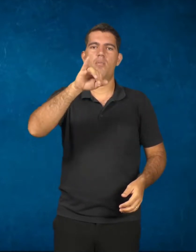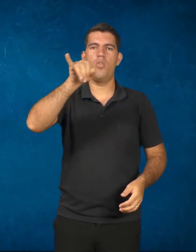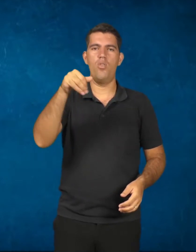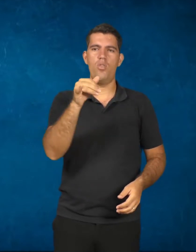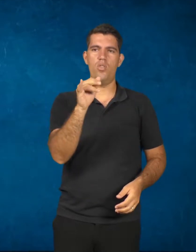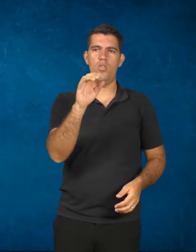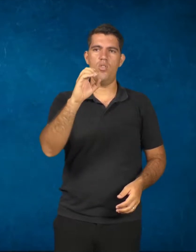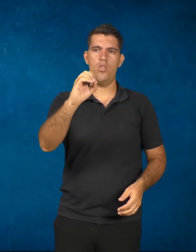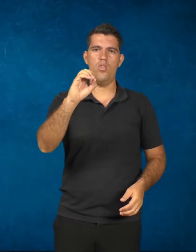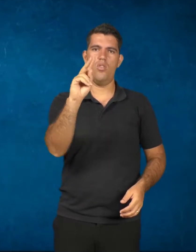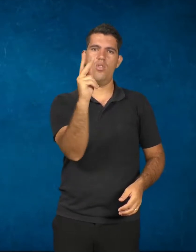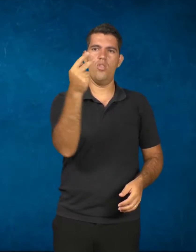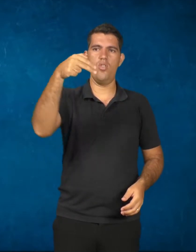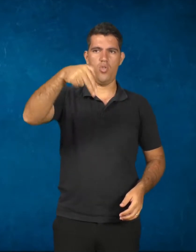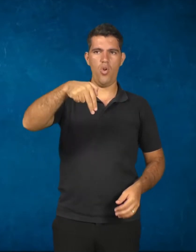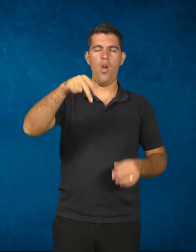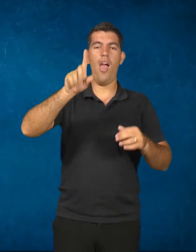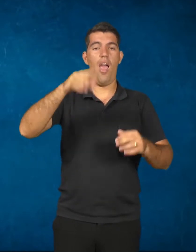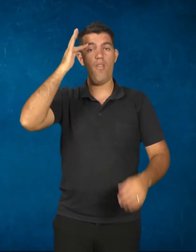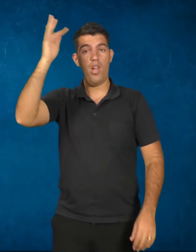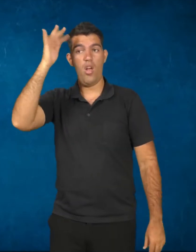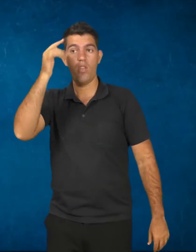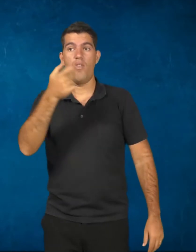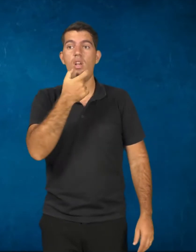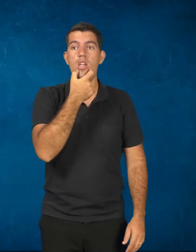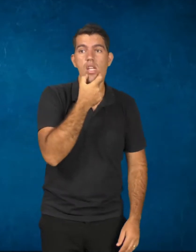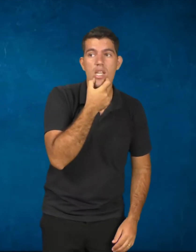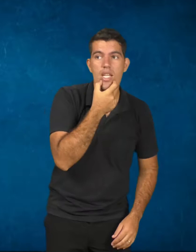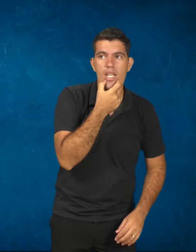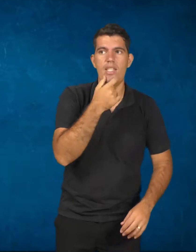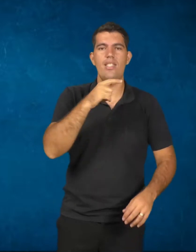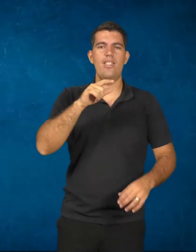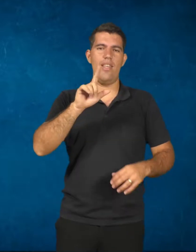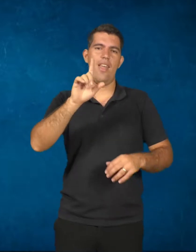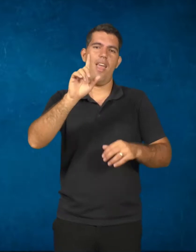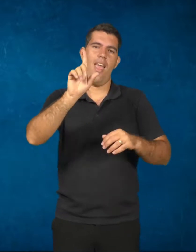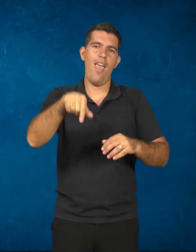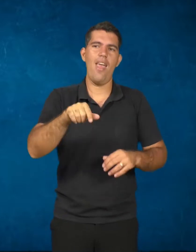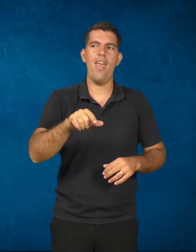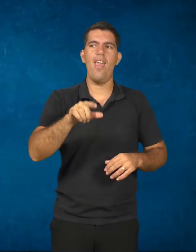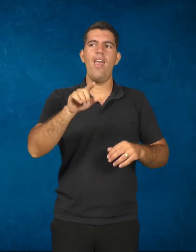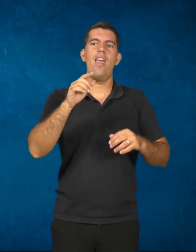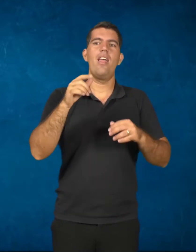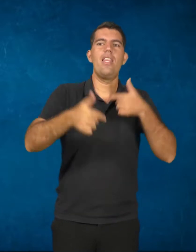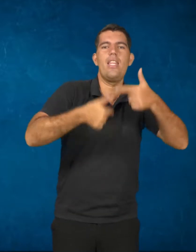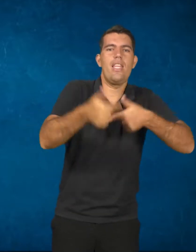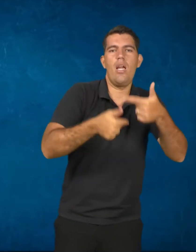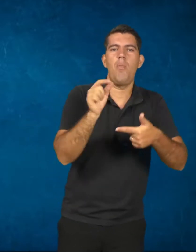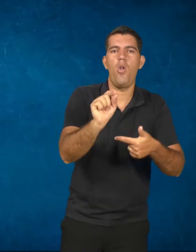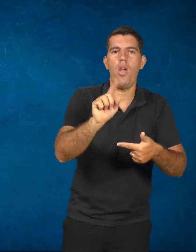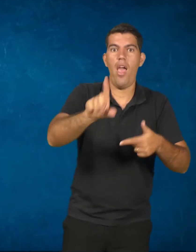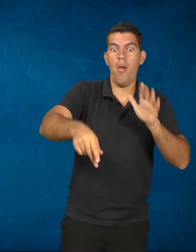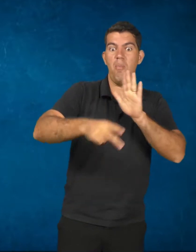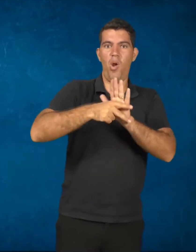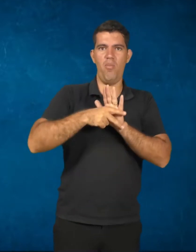foi um filósofo inglês que idealizou o liberalismo, ele considerava trabalho como fonte de propriedade. A pessoa